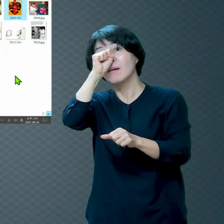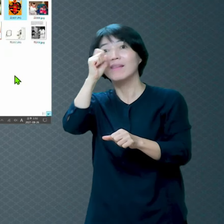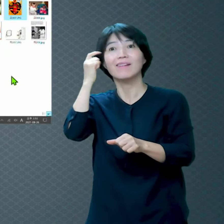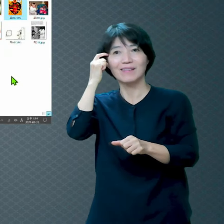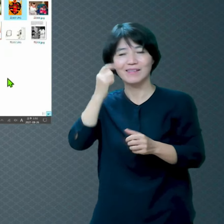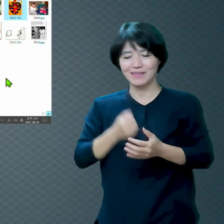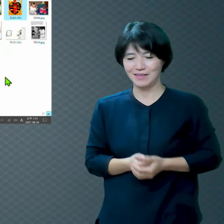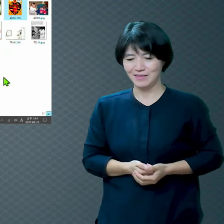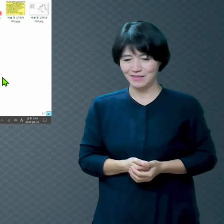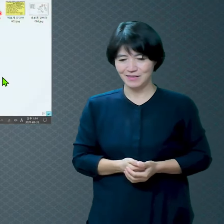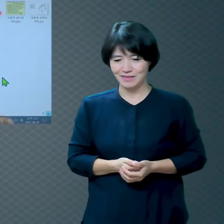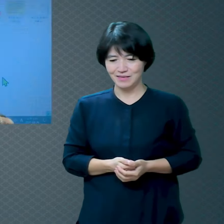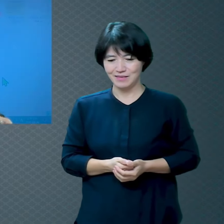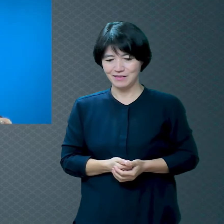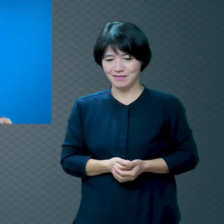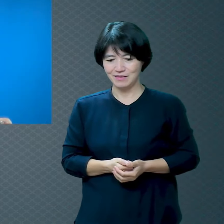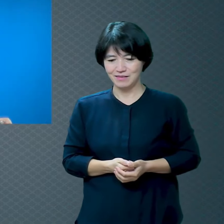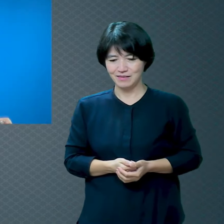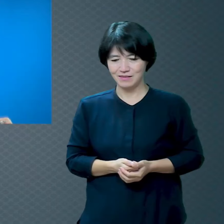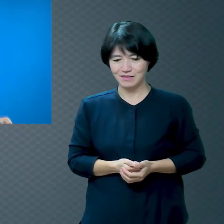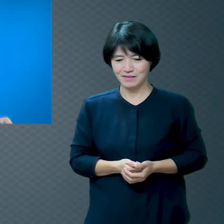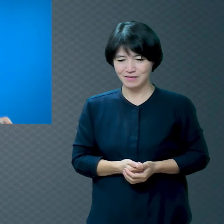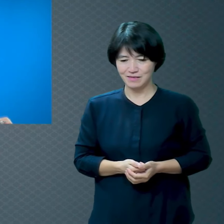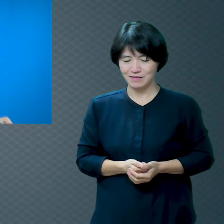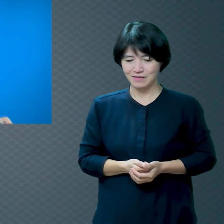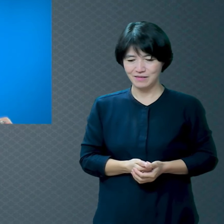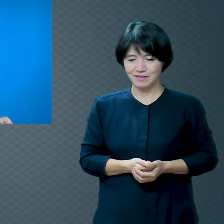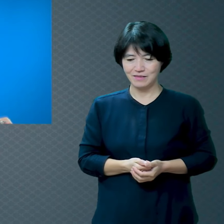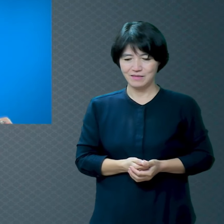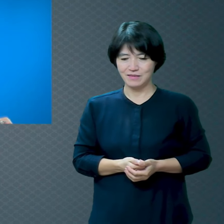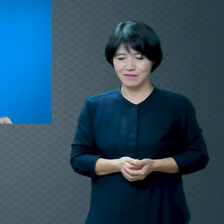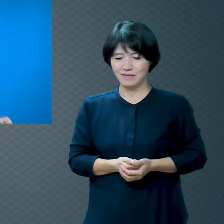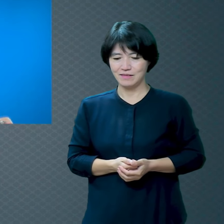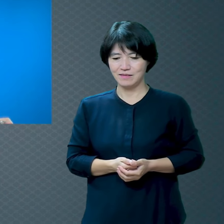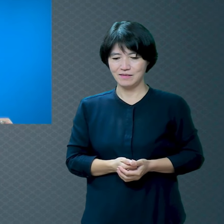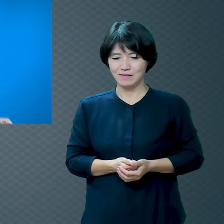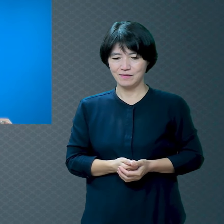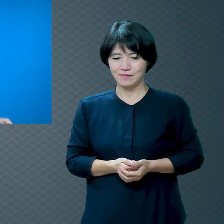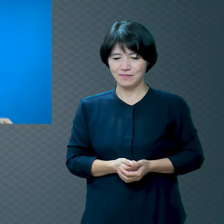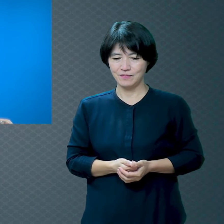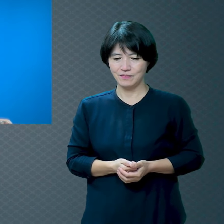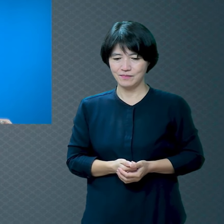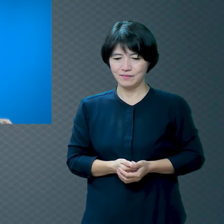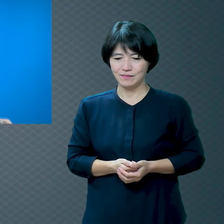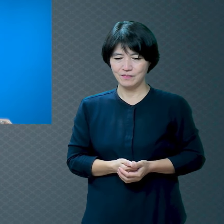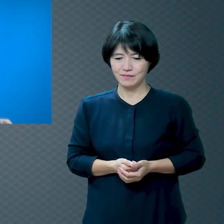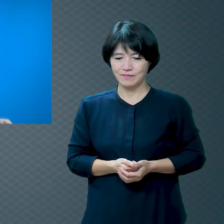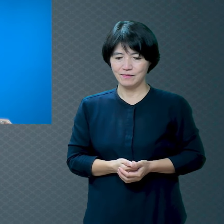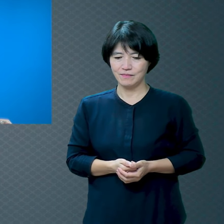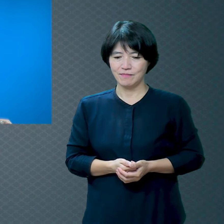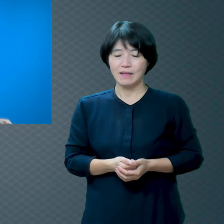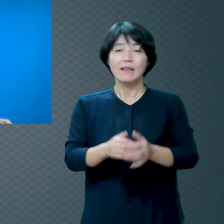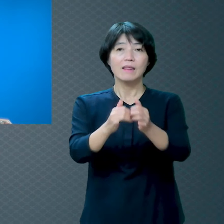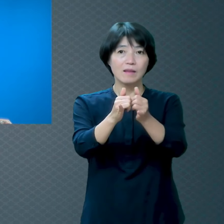사람은 사람은 죄를 떠나서는 살기가 어려운 거예요